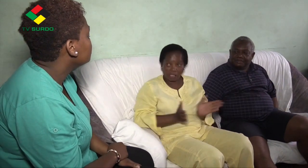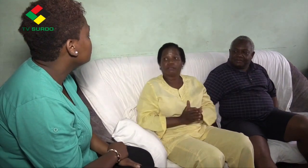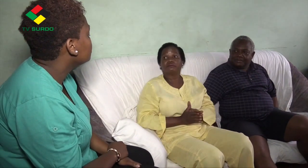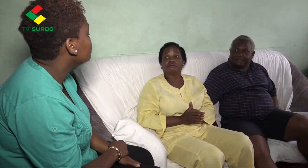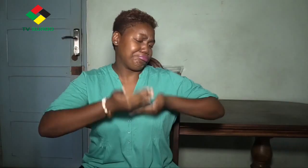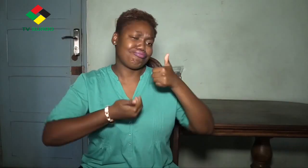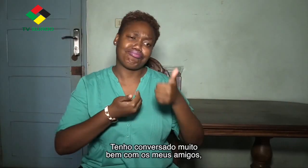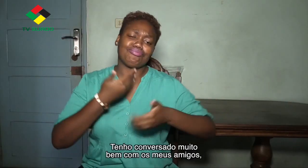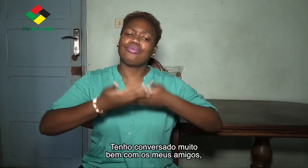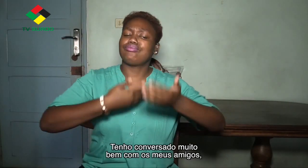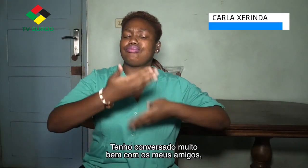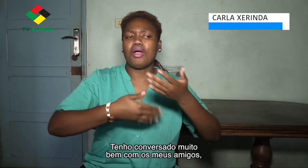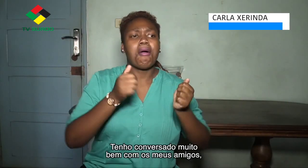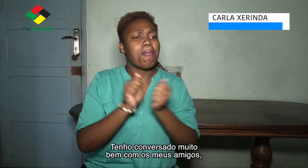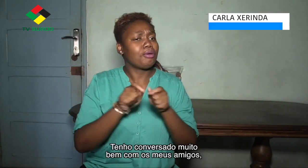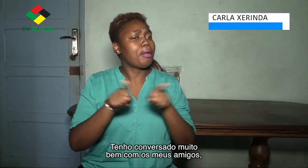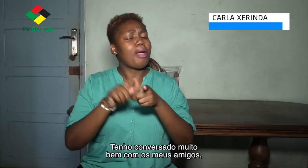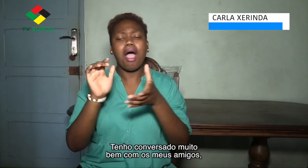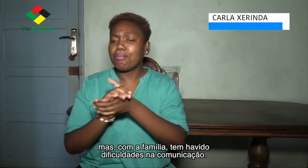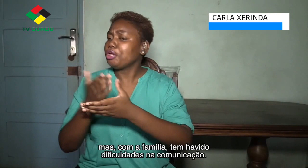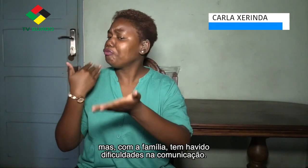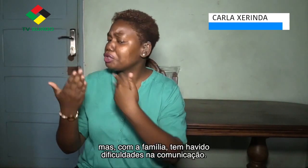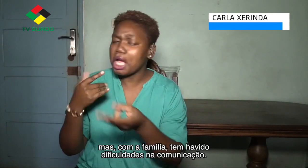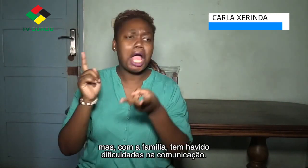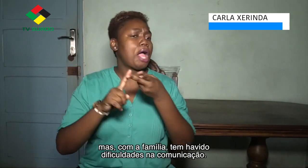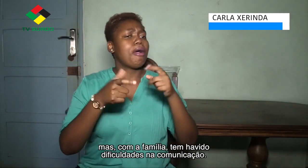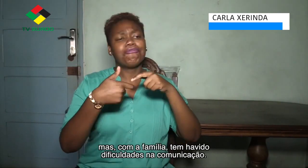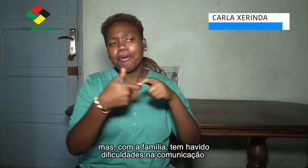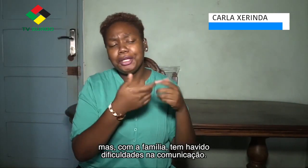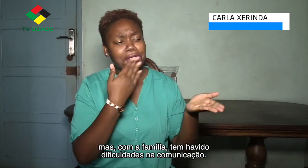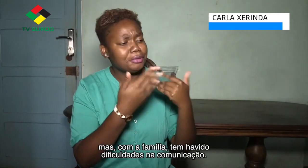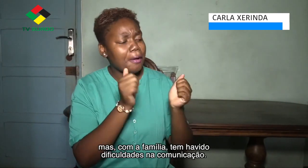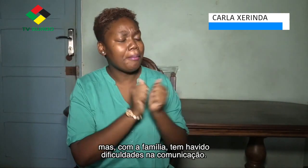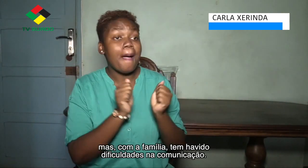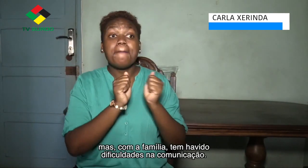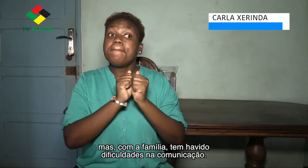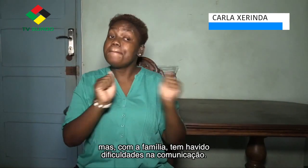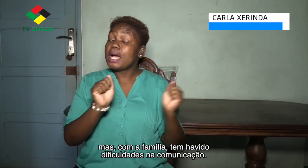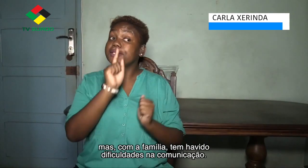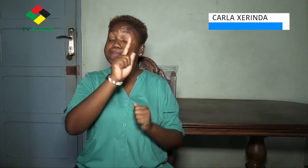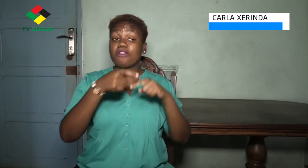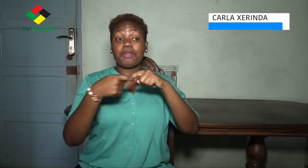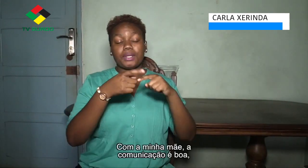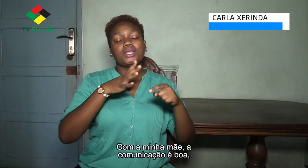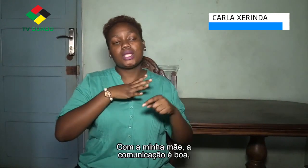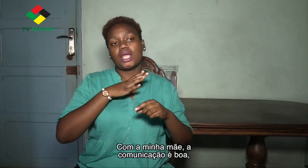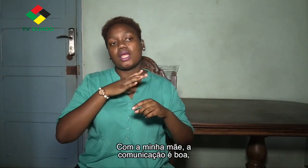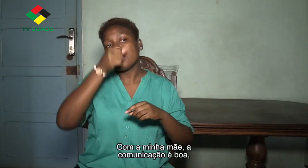Tenho conversado muito bem com os meus amigos. Mas com a família tem havido dificuldades na comunicação. Com a minha mãe,